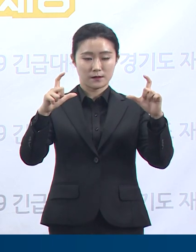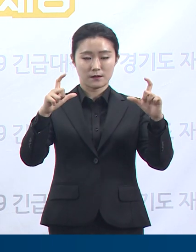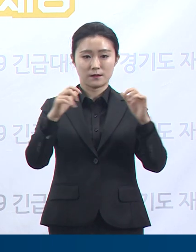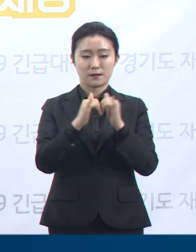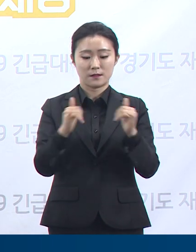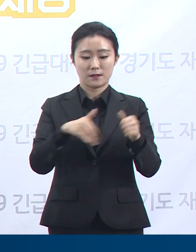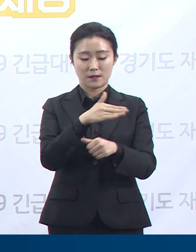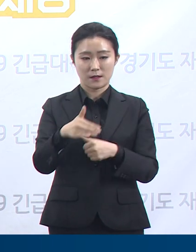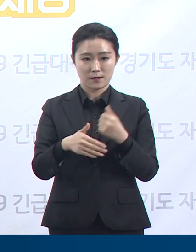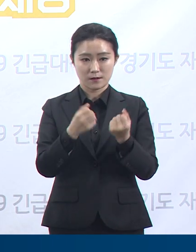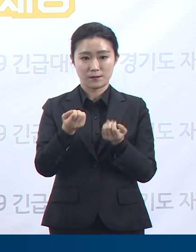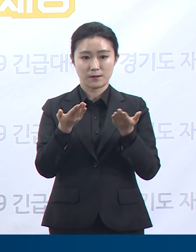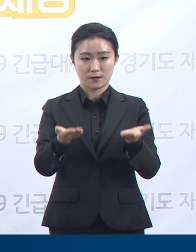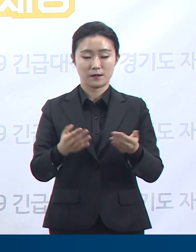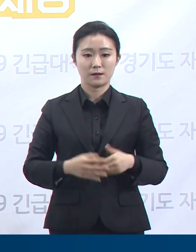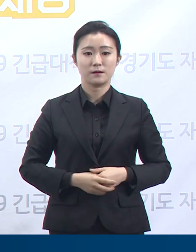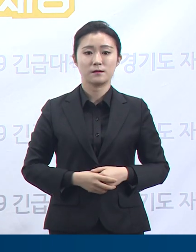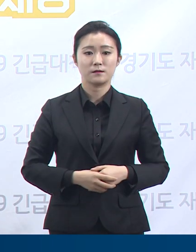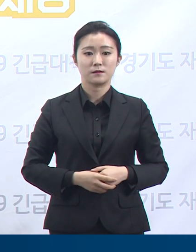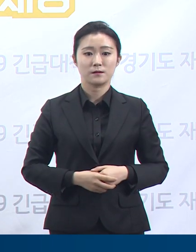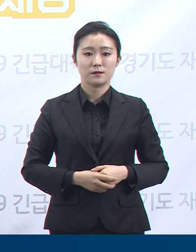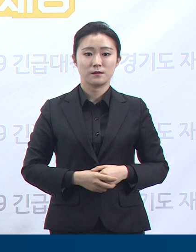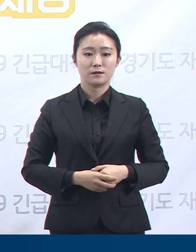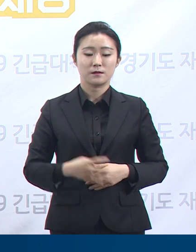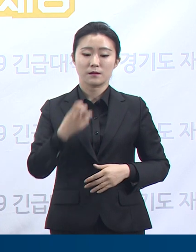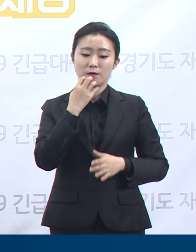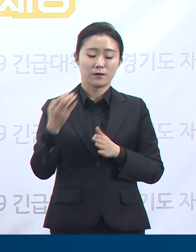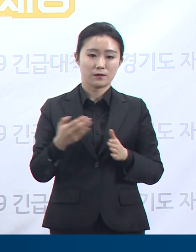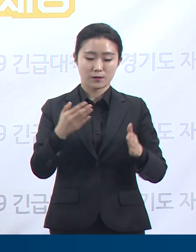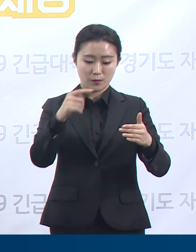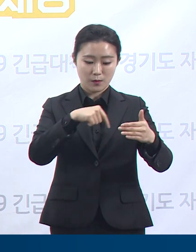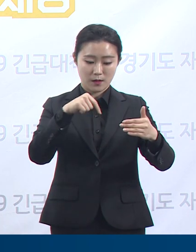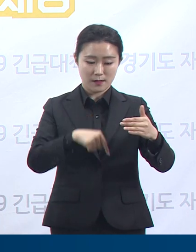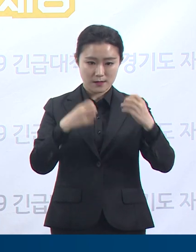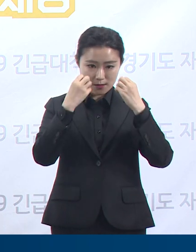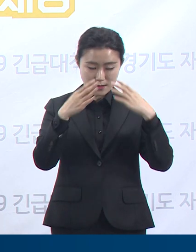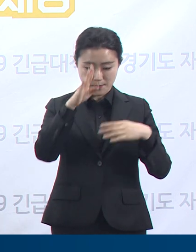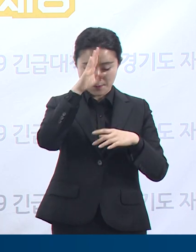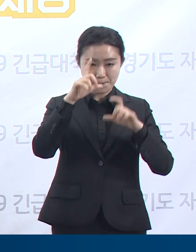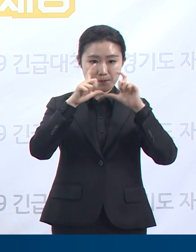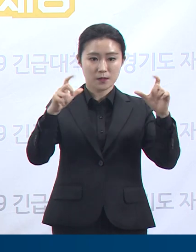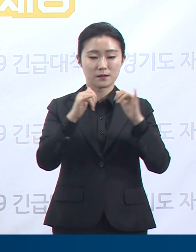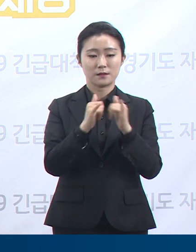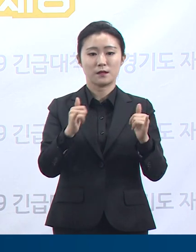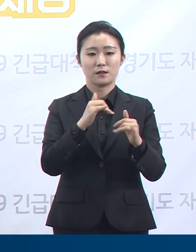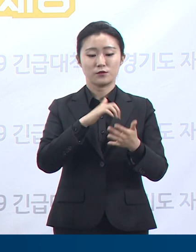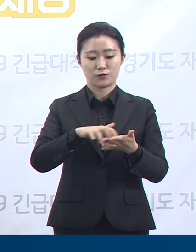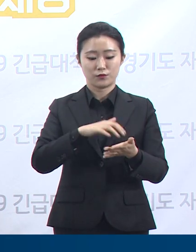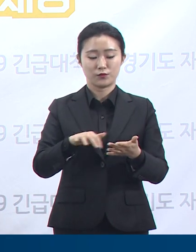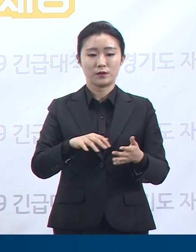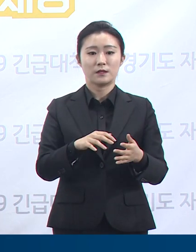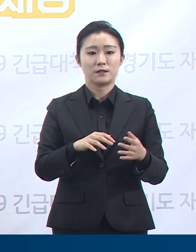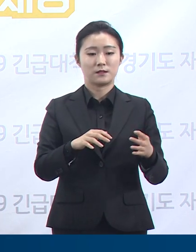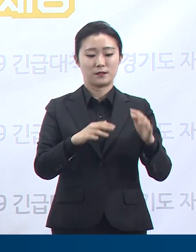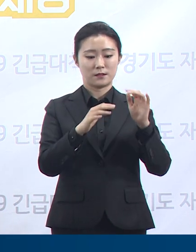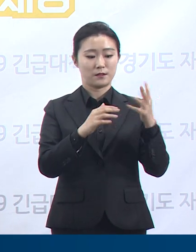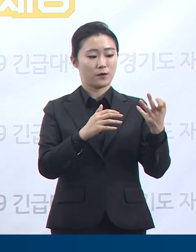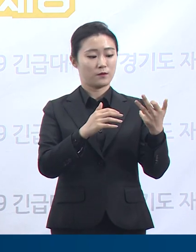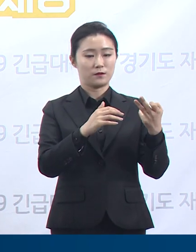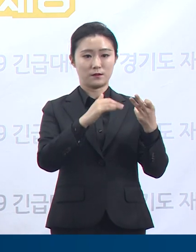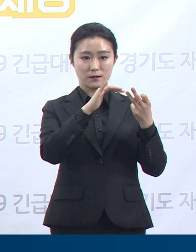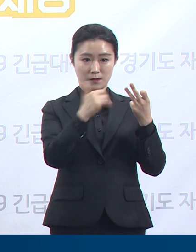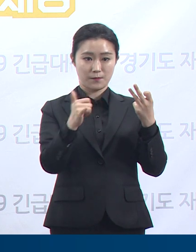확진자는 총 13명으로 부천 쿠팡 물류센터 관련이 2명, 지역사회 감염 9명, 해외 유입